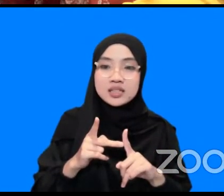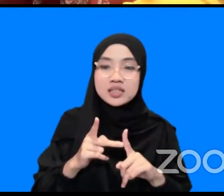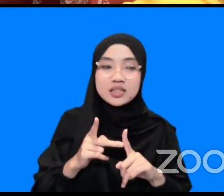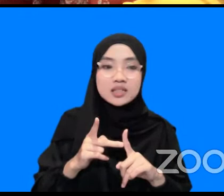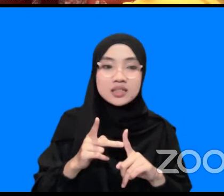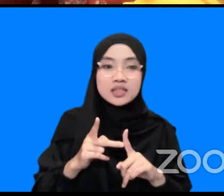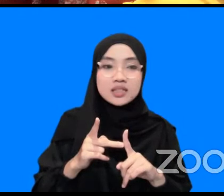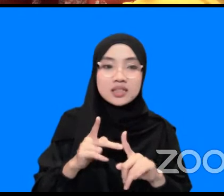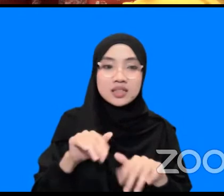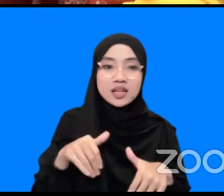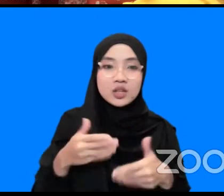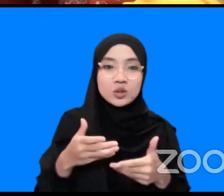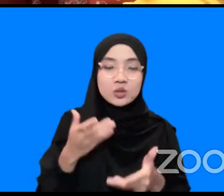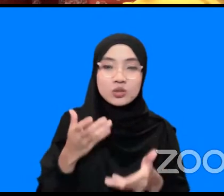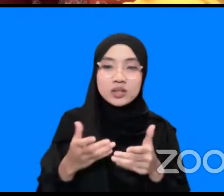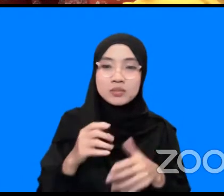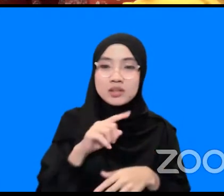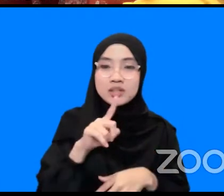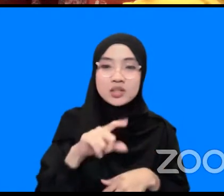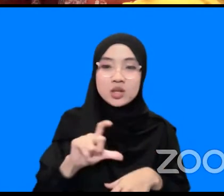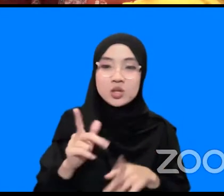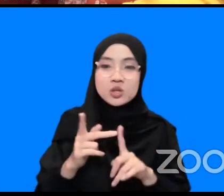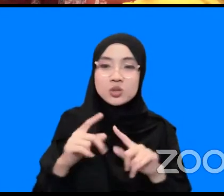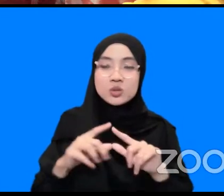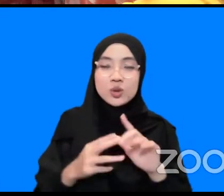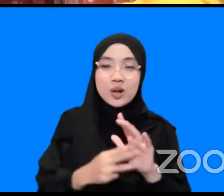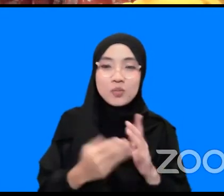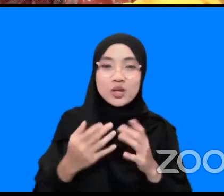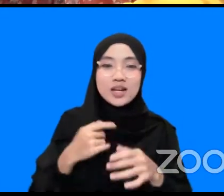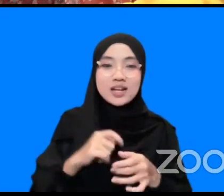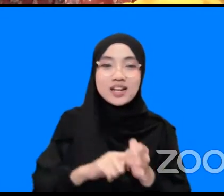atau Bang Zulham kali ada komentar